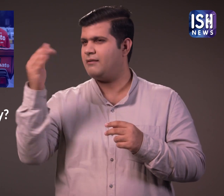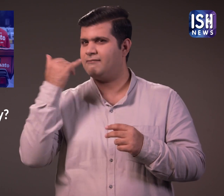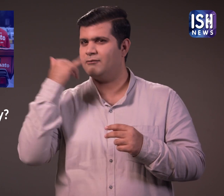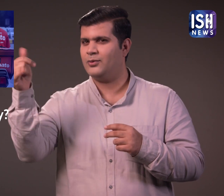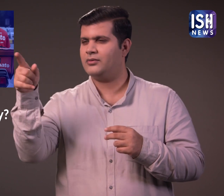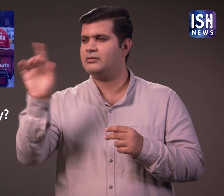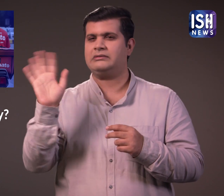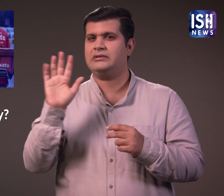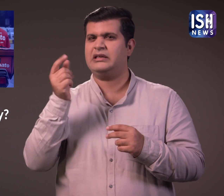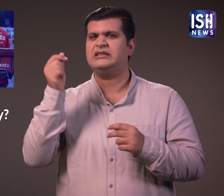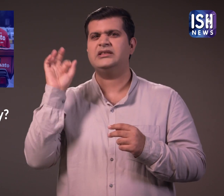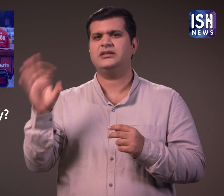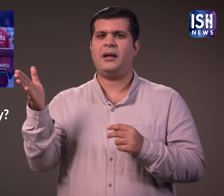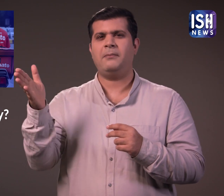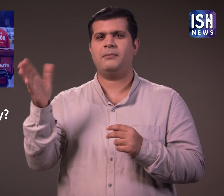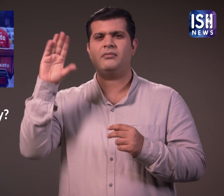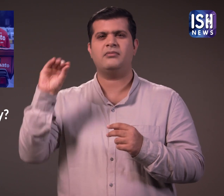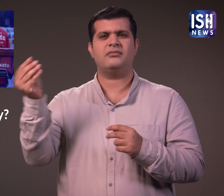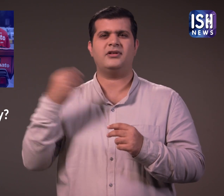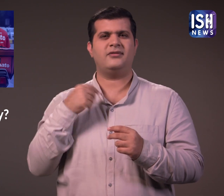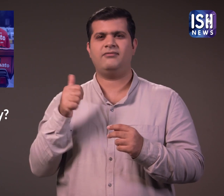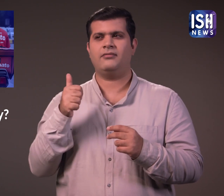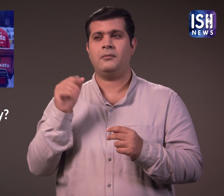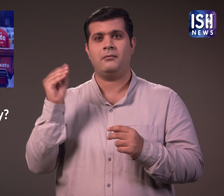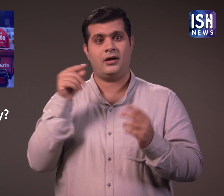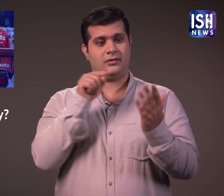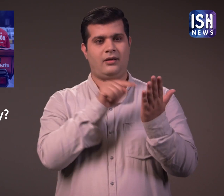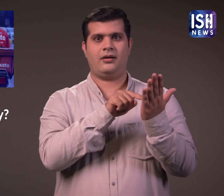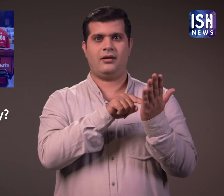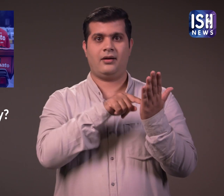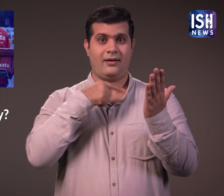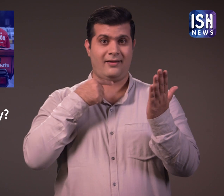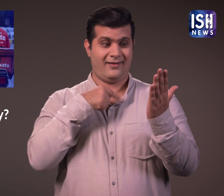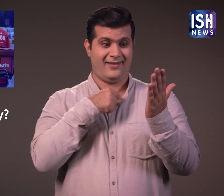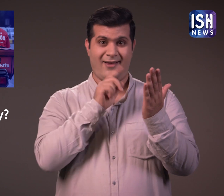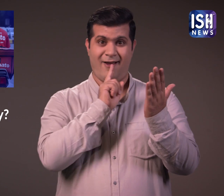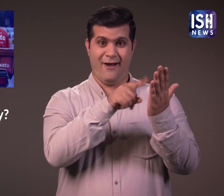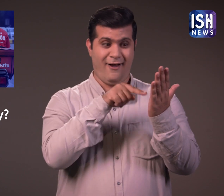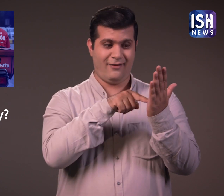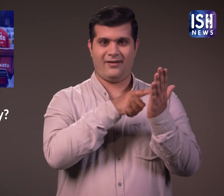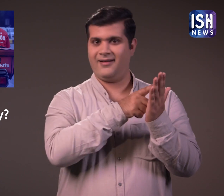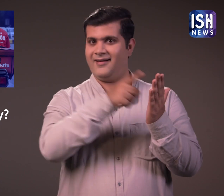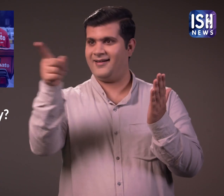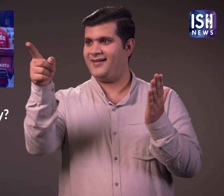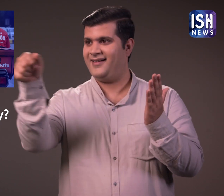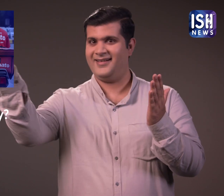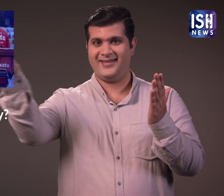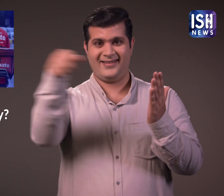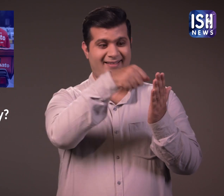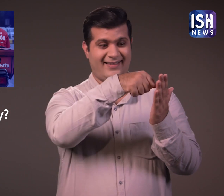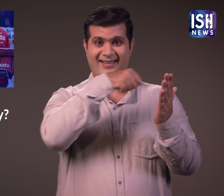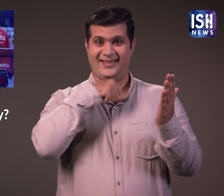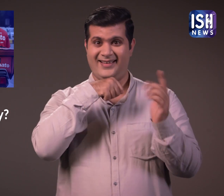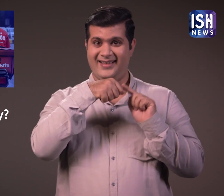तो वे discount offer नहीं देंगे। उसी restaurant से food delivery app के माधियम से order करना बहतर है